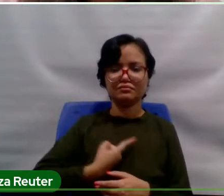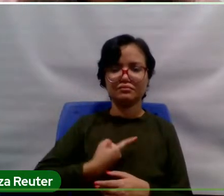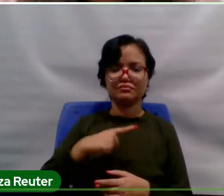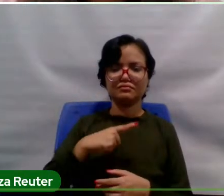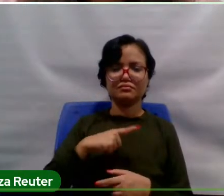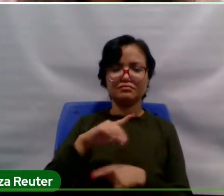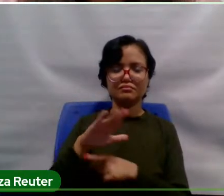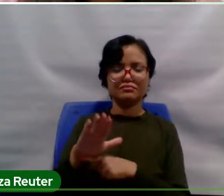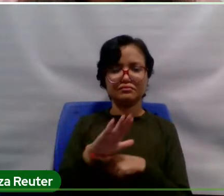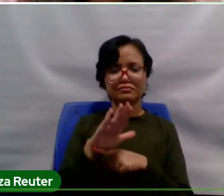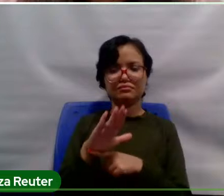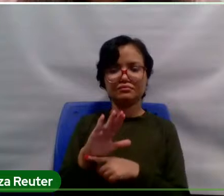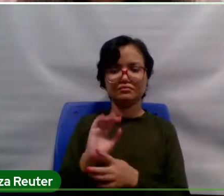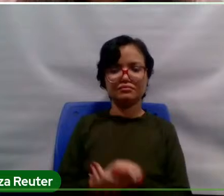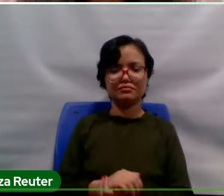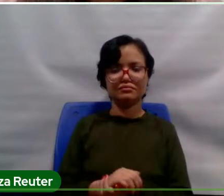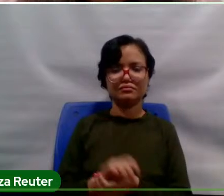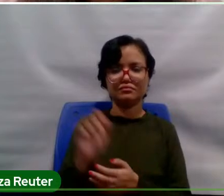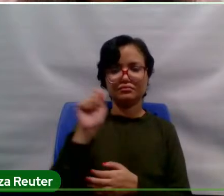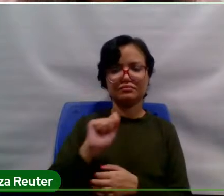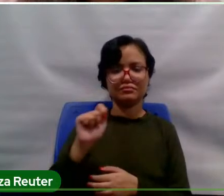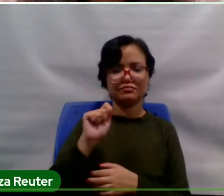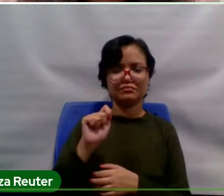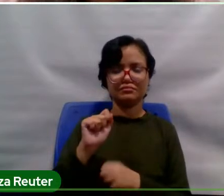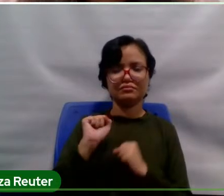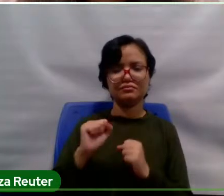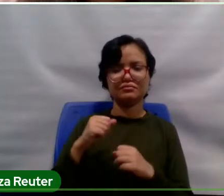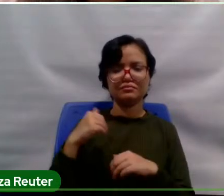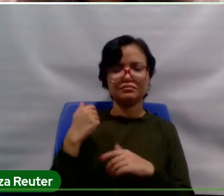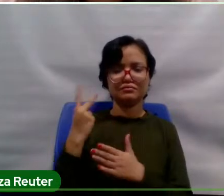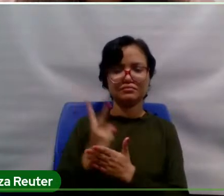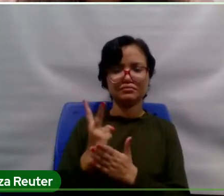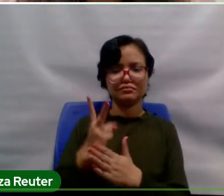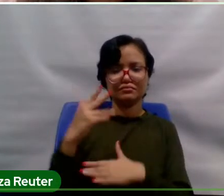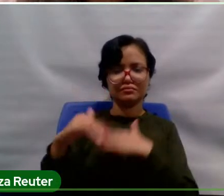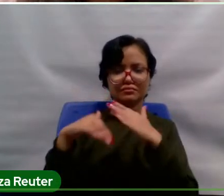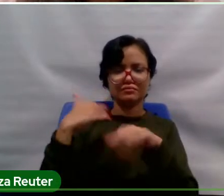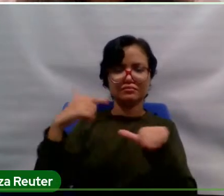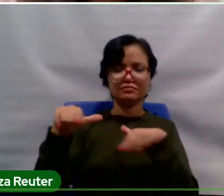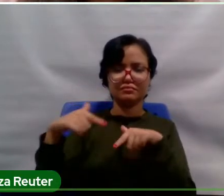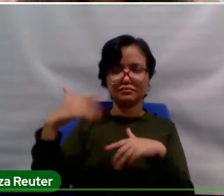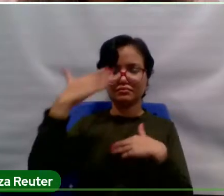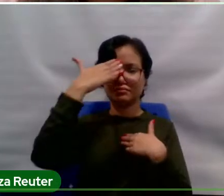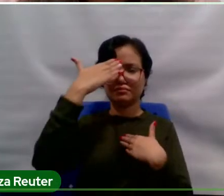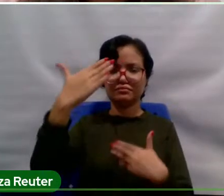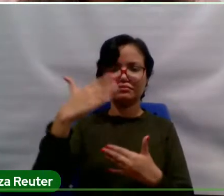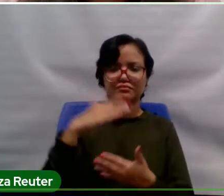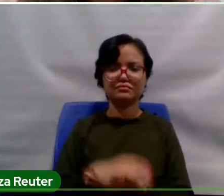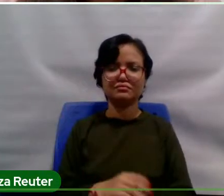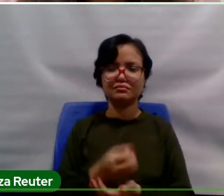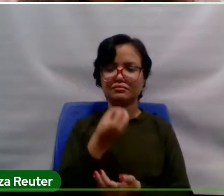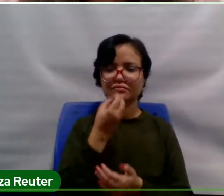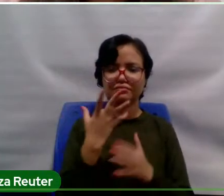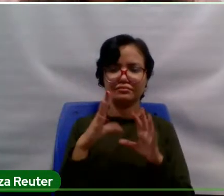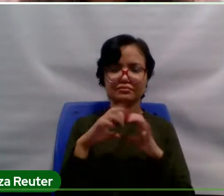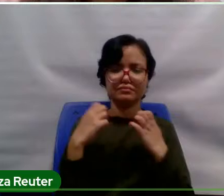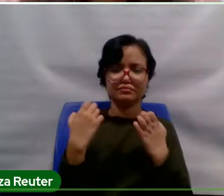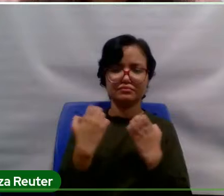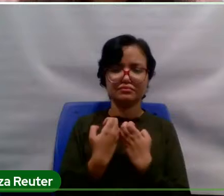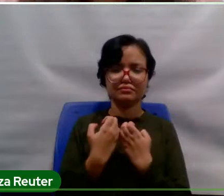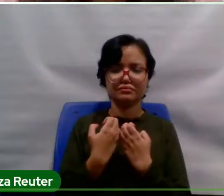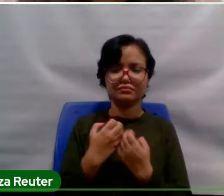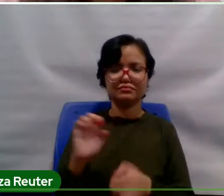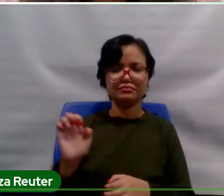colaboração das agências. Para que a gente possa continuar desenvolvendo o trabalho. Muito obrigada. Tenha um bom evento. Um